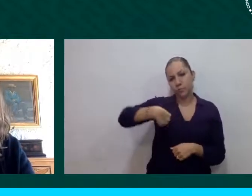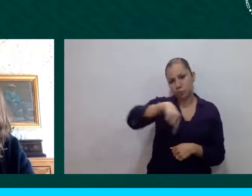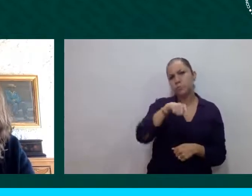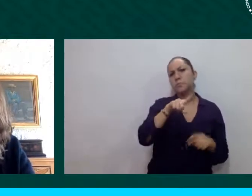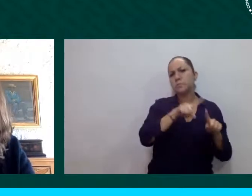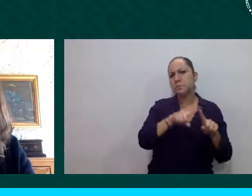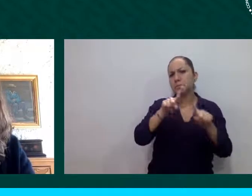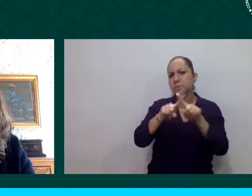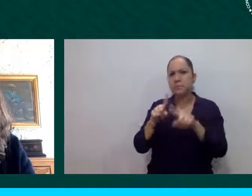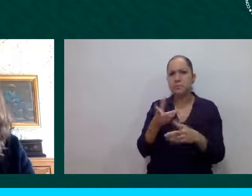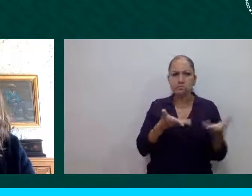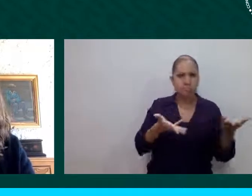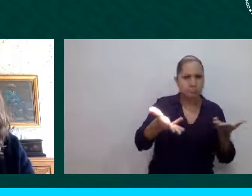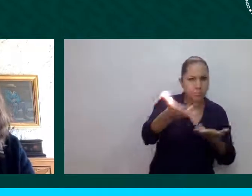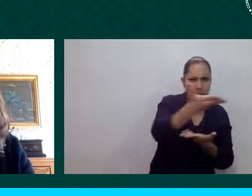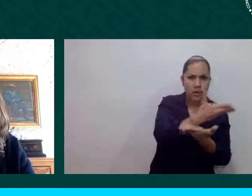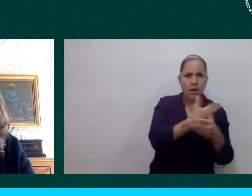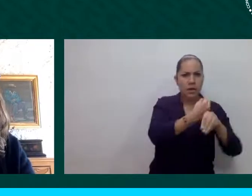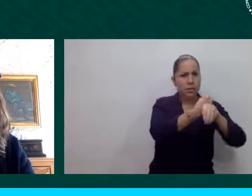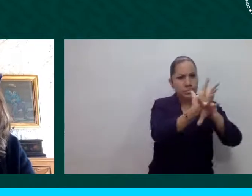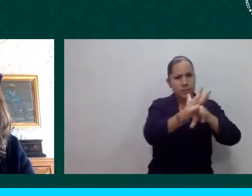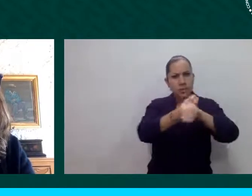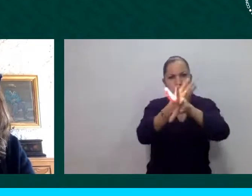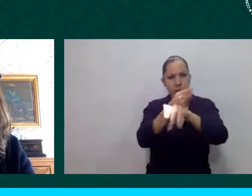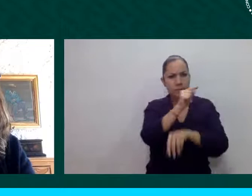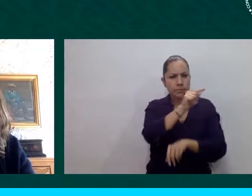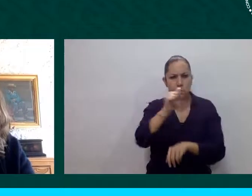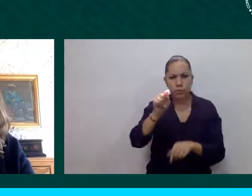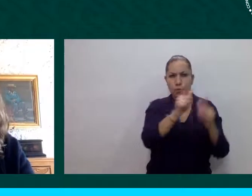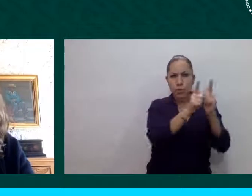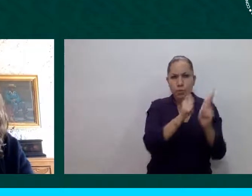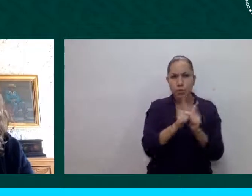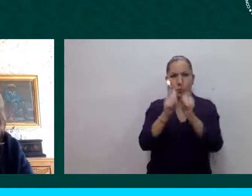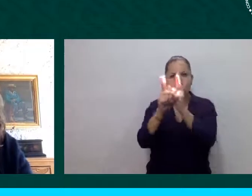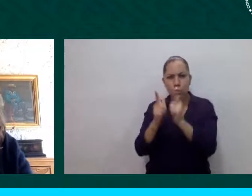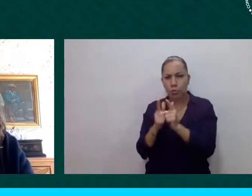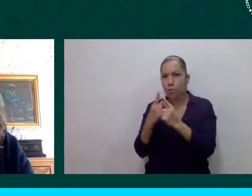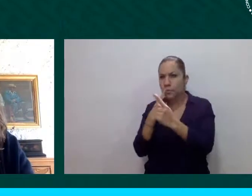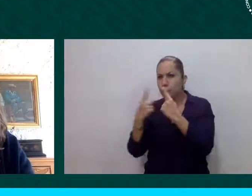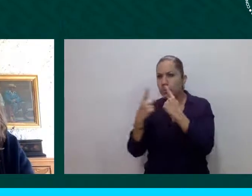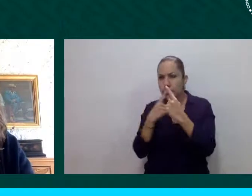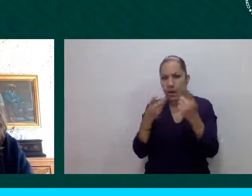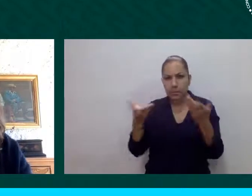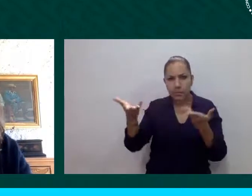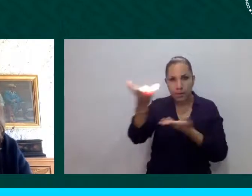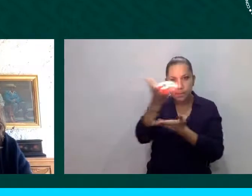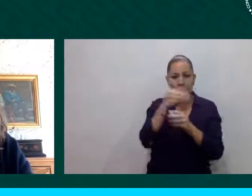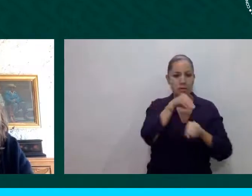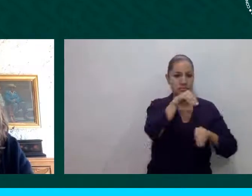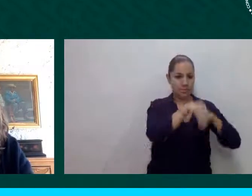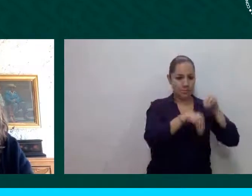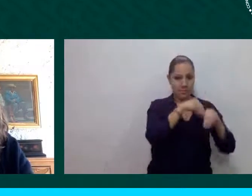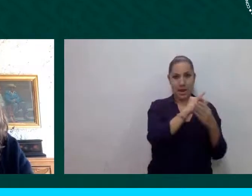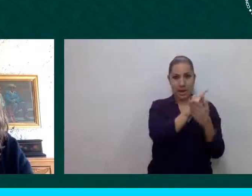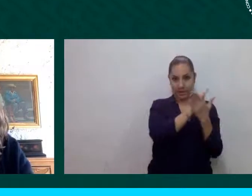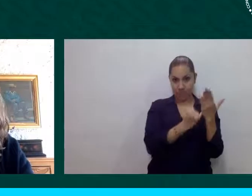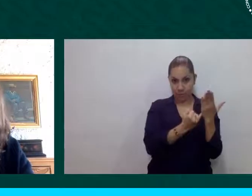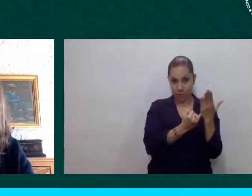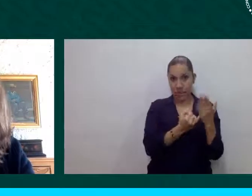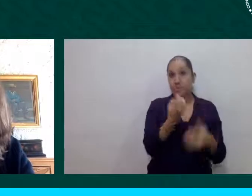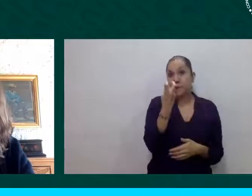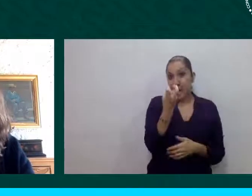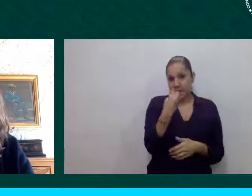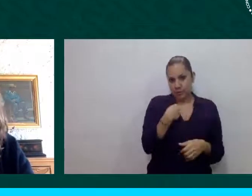generamos un informe y pues la mañana de hoy yo quisiera compartir algunas de las observaciones que nos hicieron las organizaciones que nos